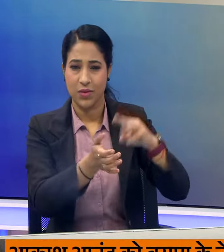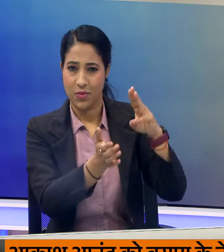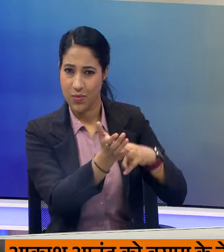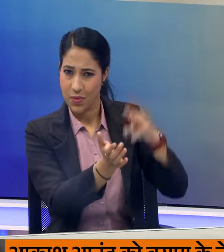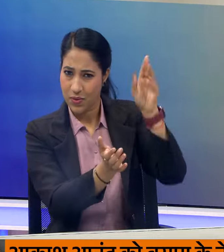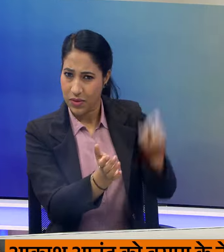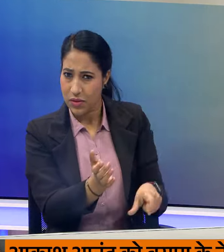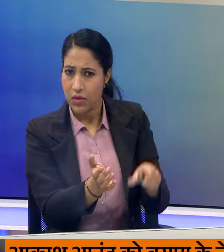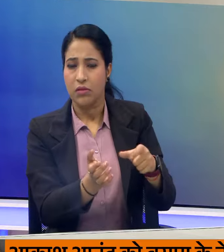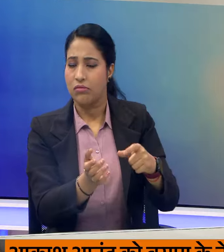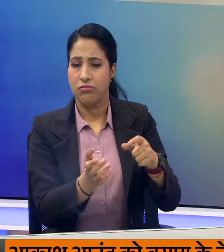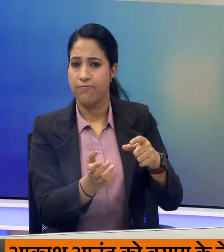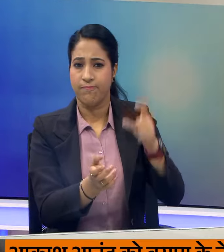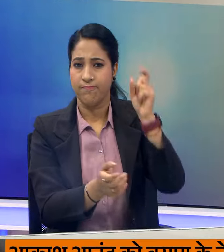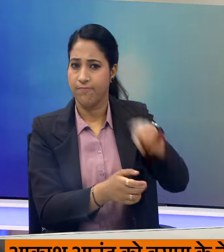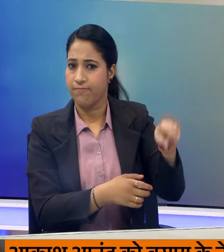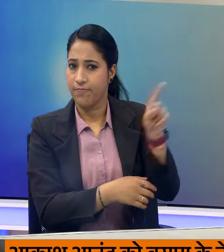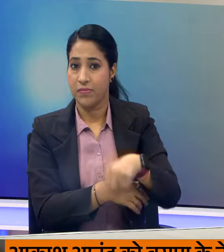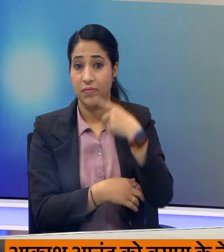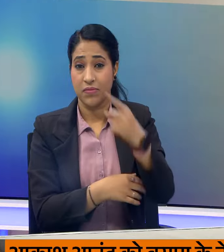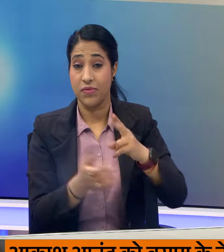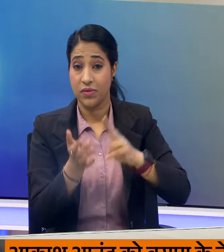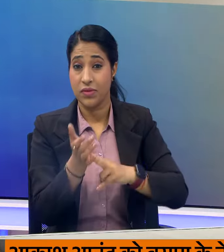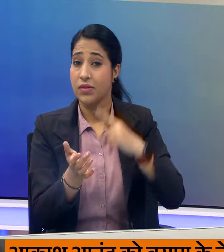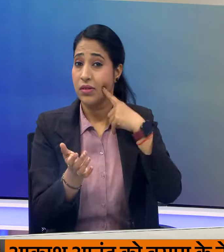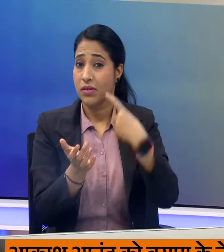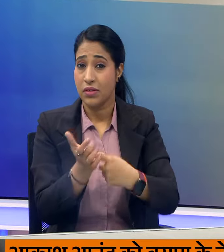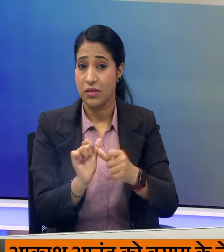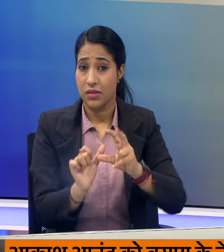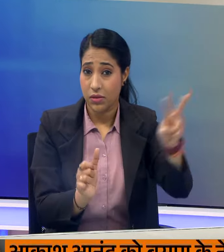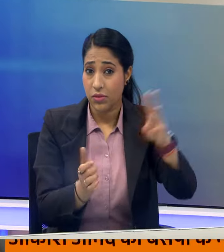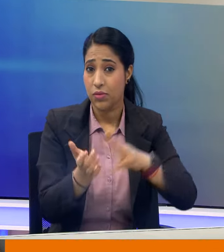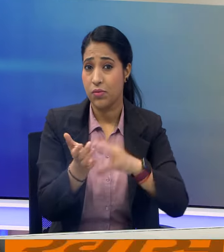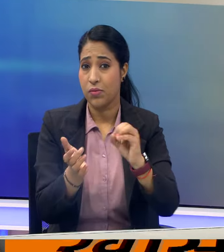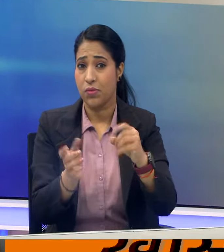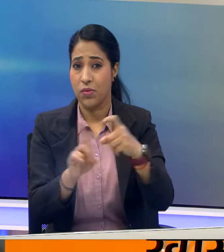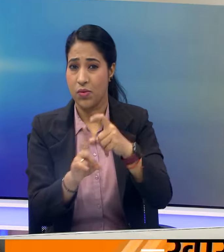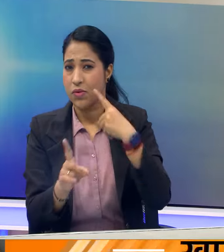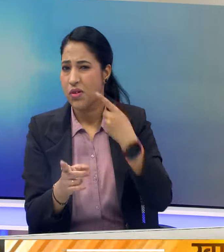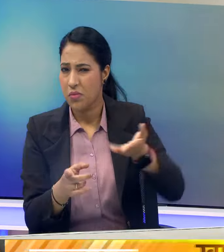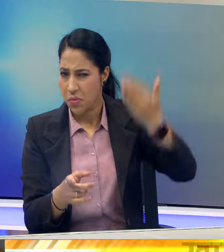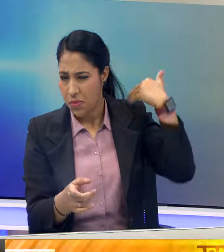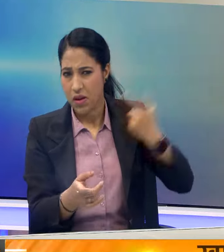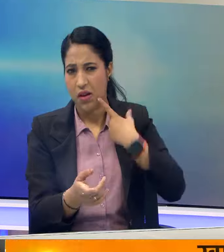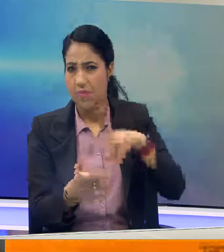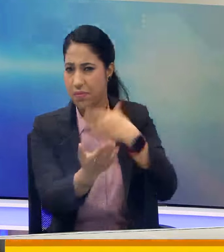खारिच कर दी।